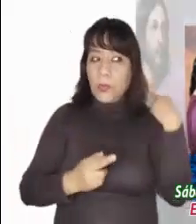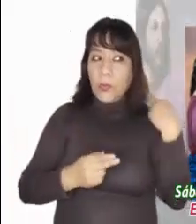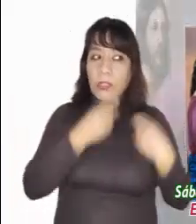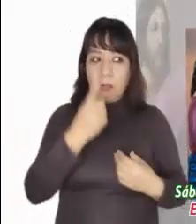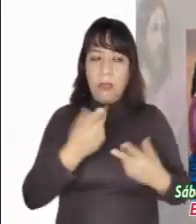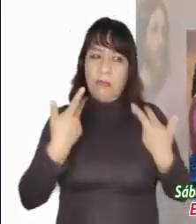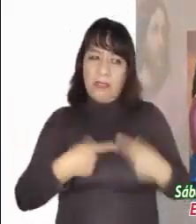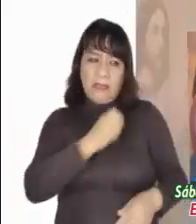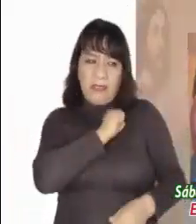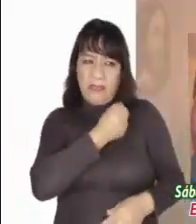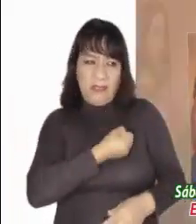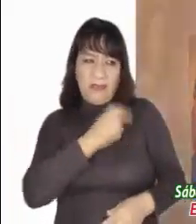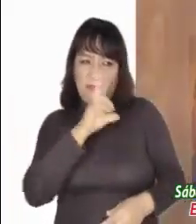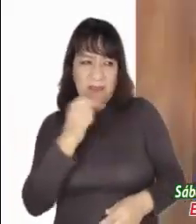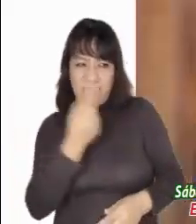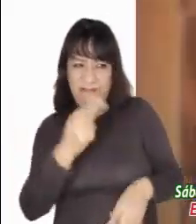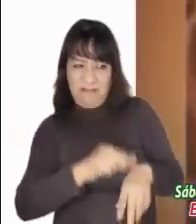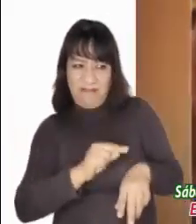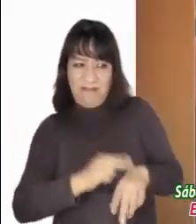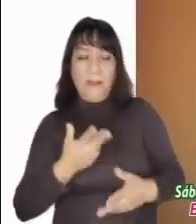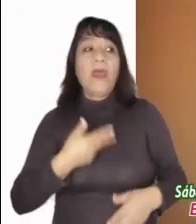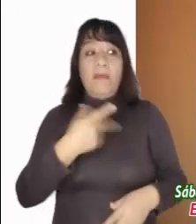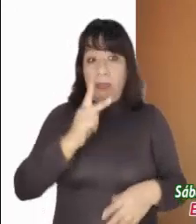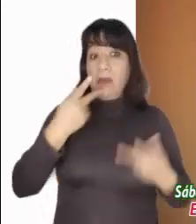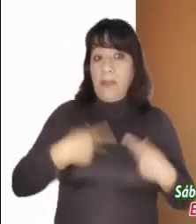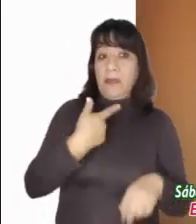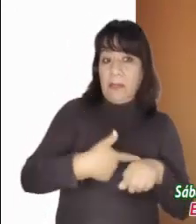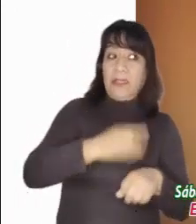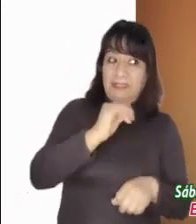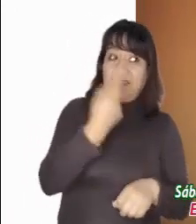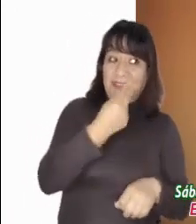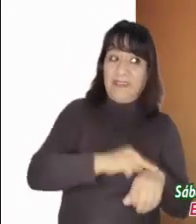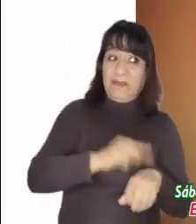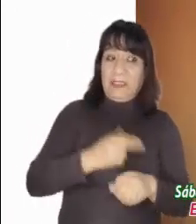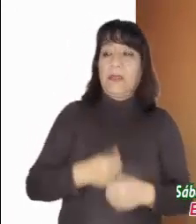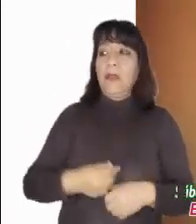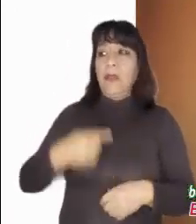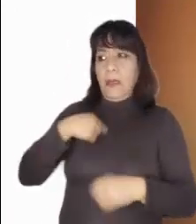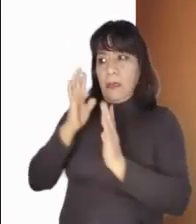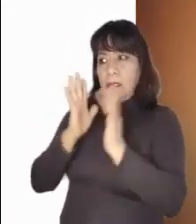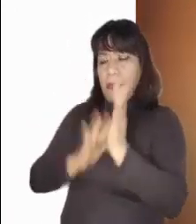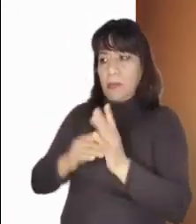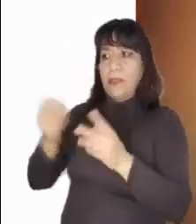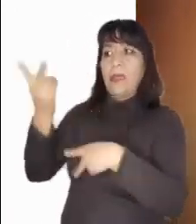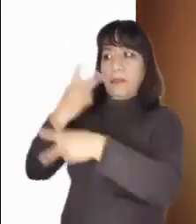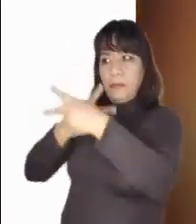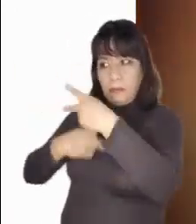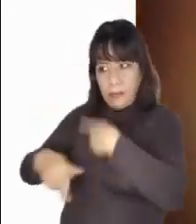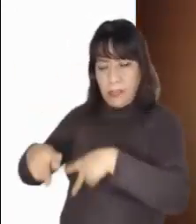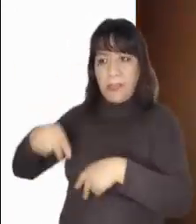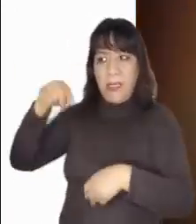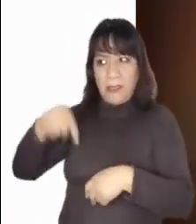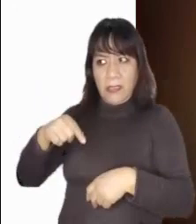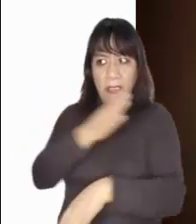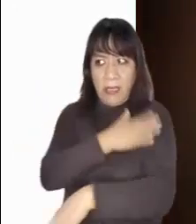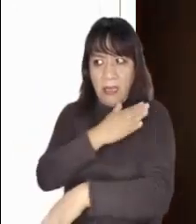sanos los que tienen necesidad del médico, sino los enfermos. Yo no he venido para llamar a los justos,